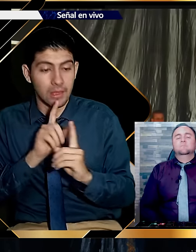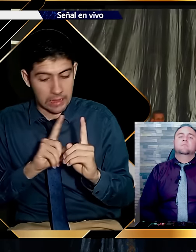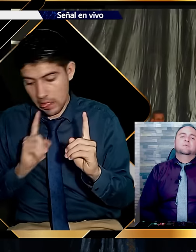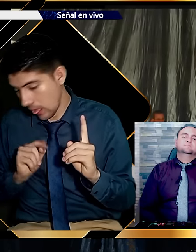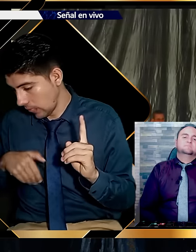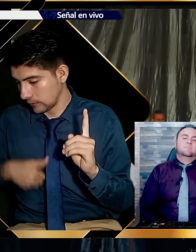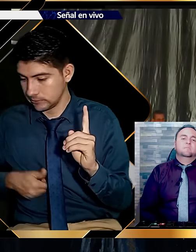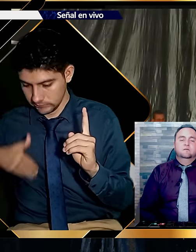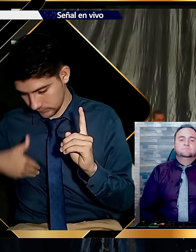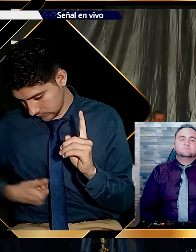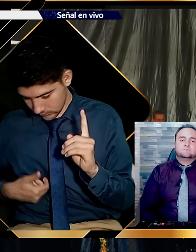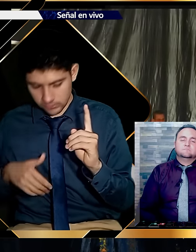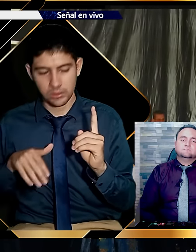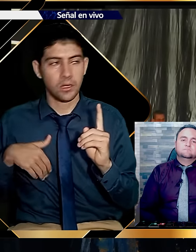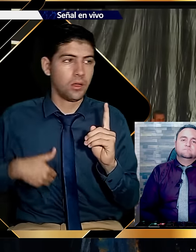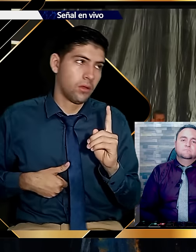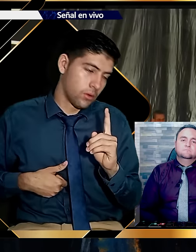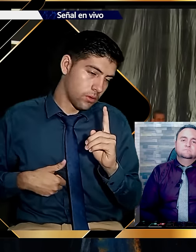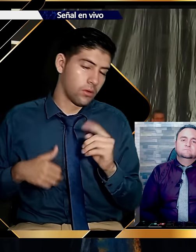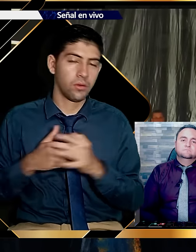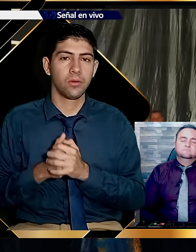quedado algunos rezagados en el camino.